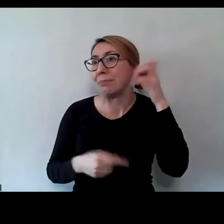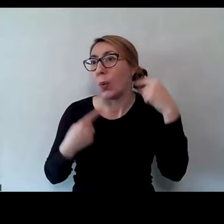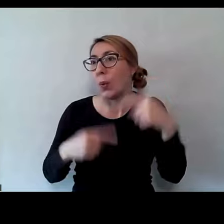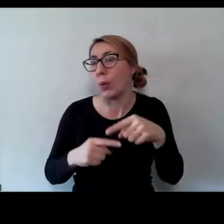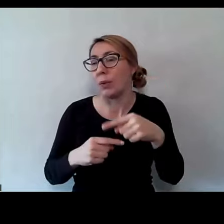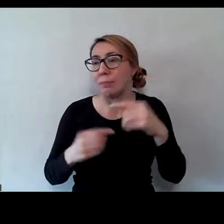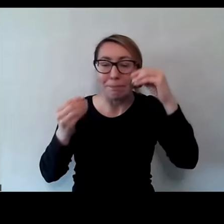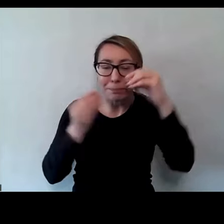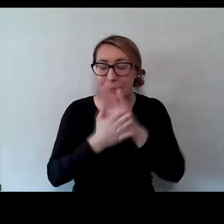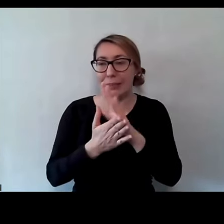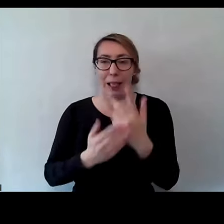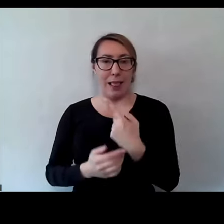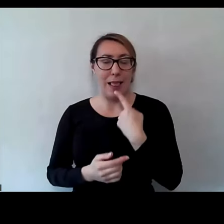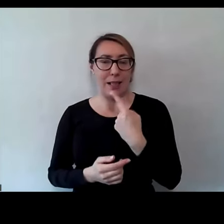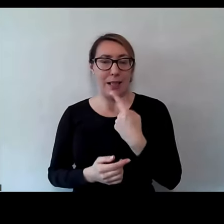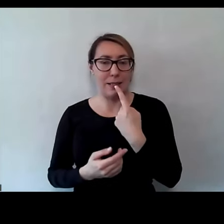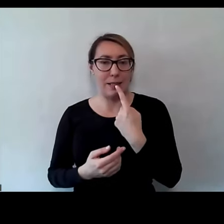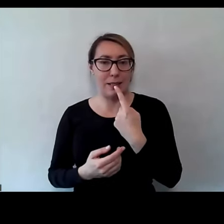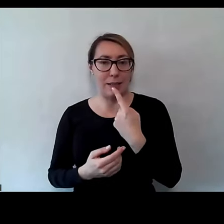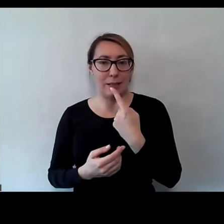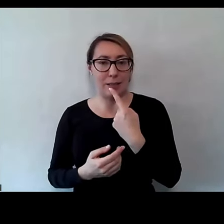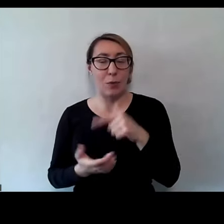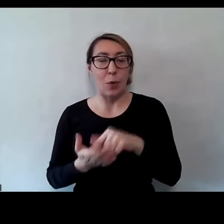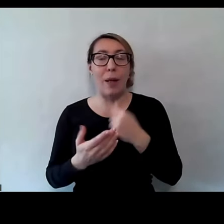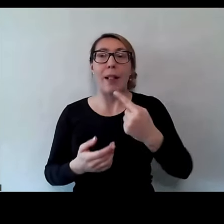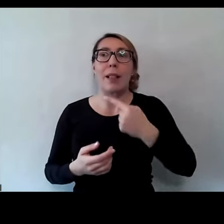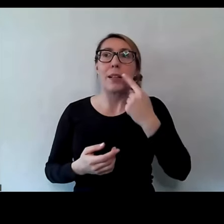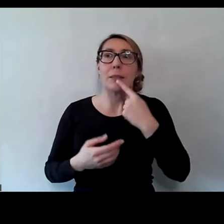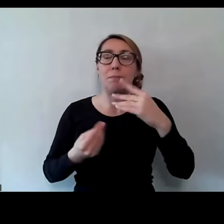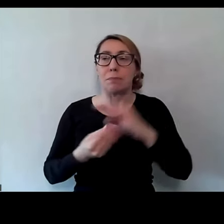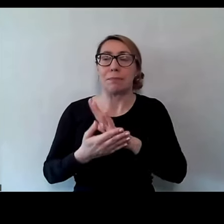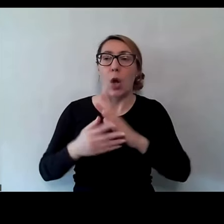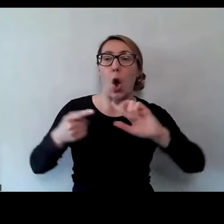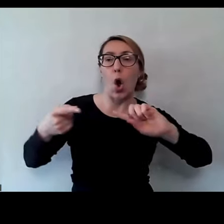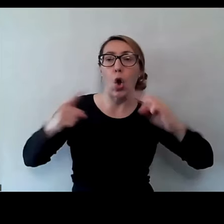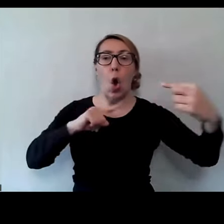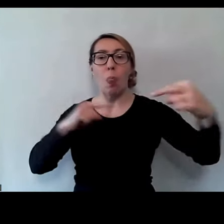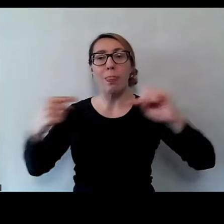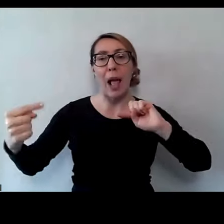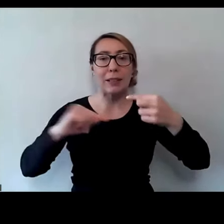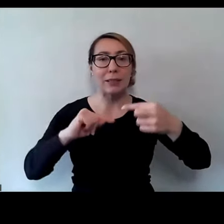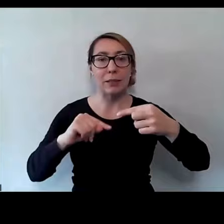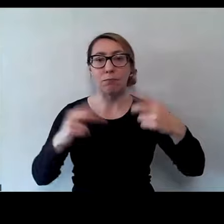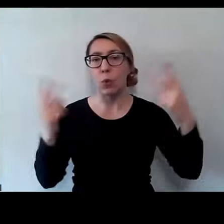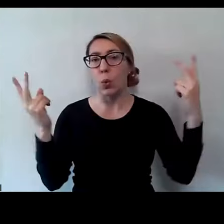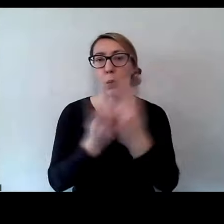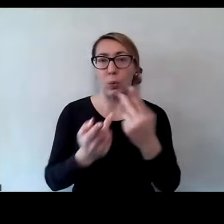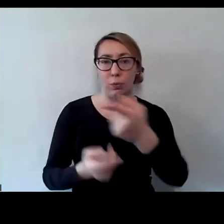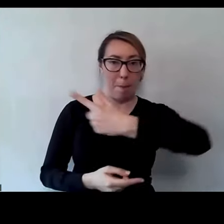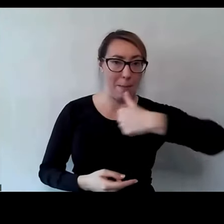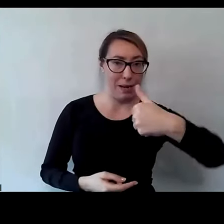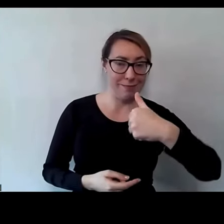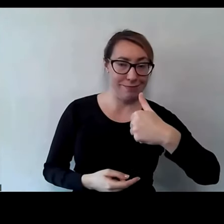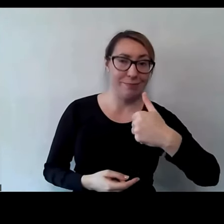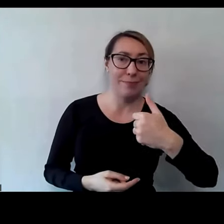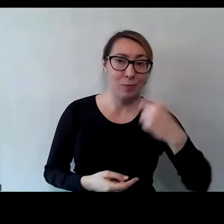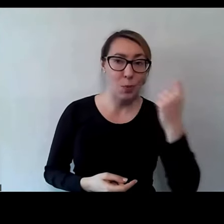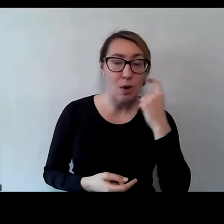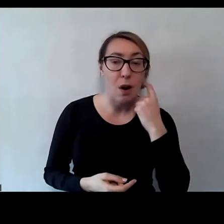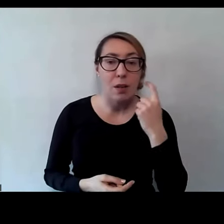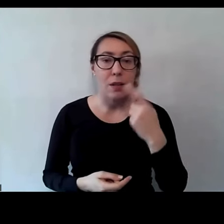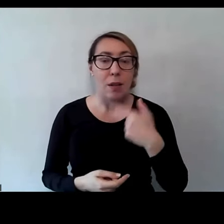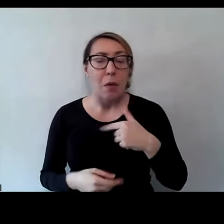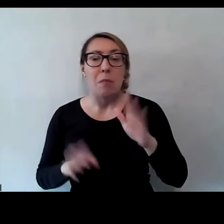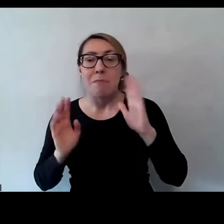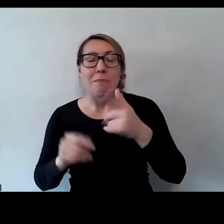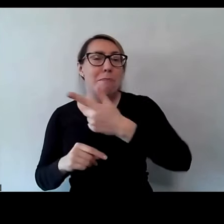przyswoiło języka w taki sposób kontekstowy, w jaki my przyswajamy. Mogę śmiało powiedzieć, że nie